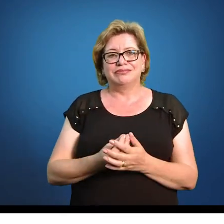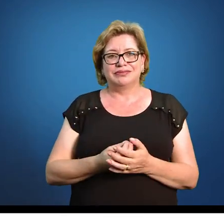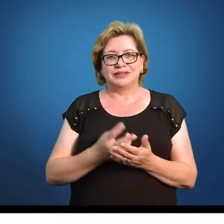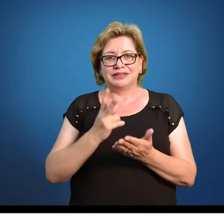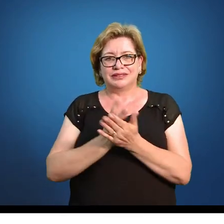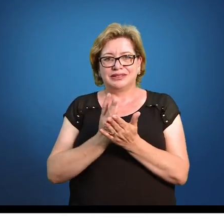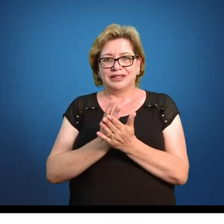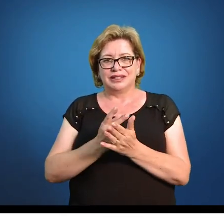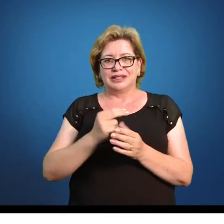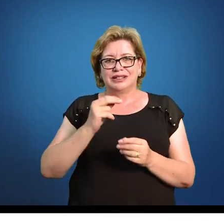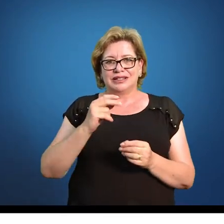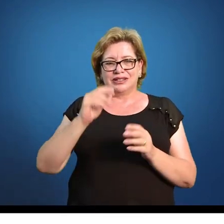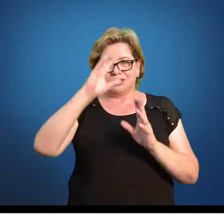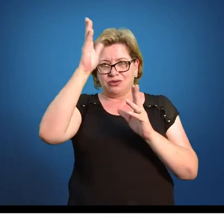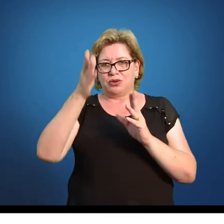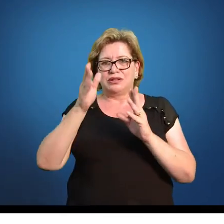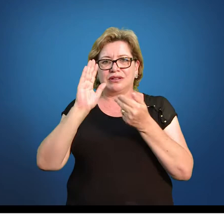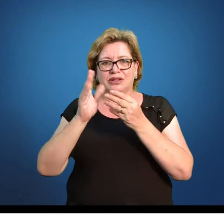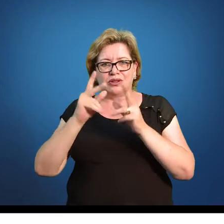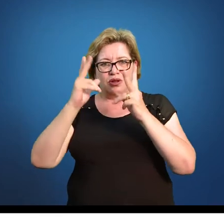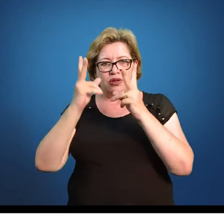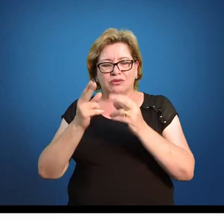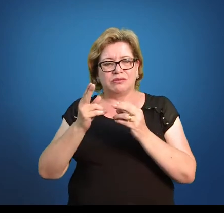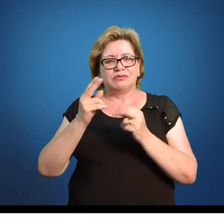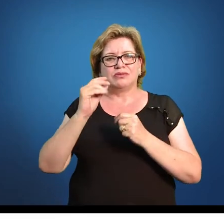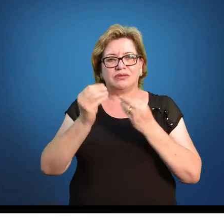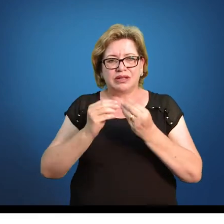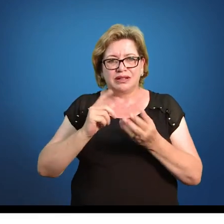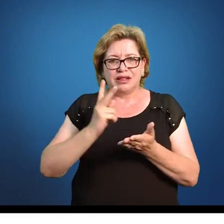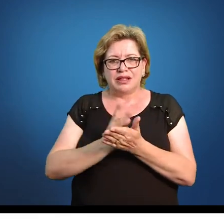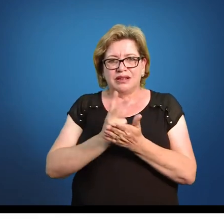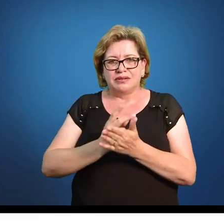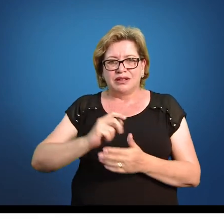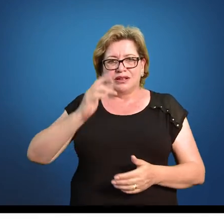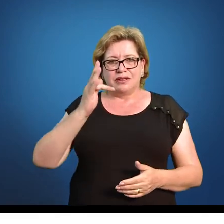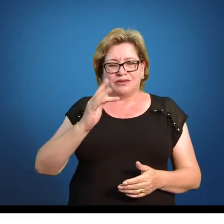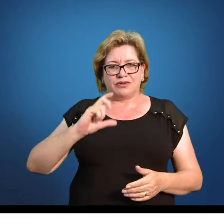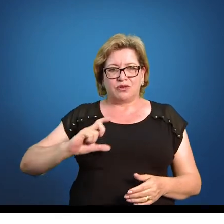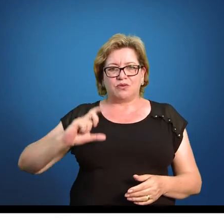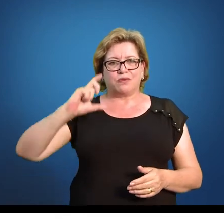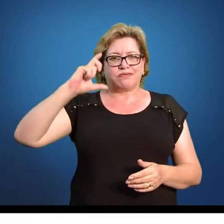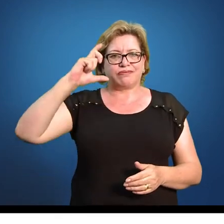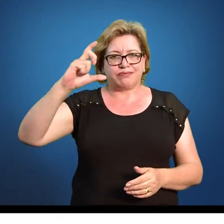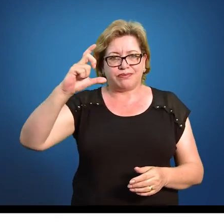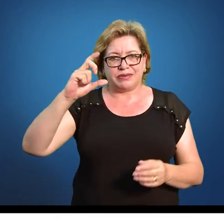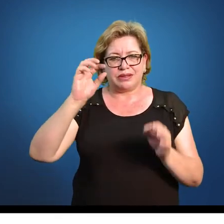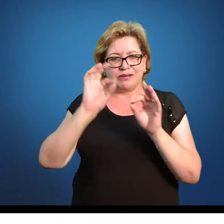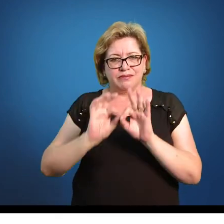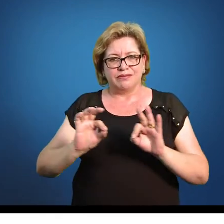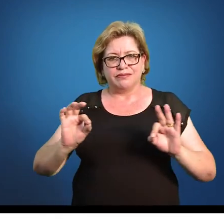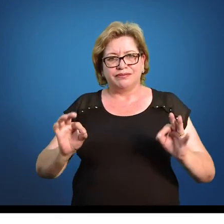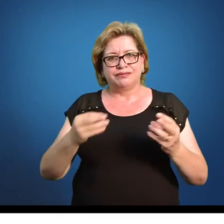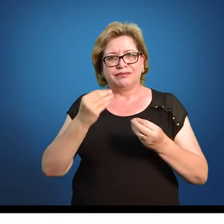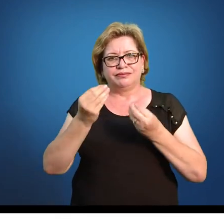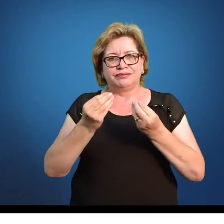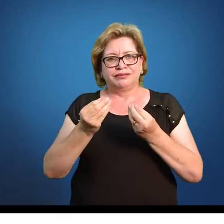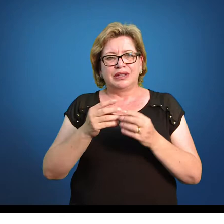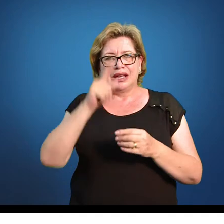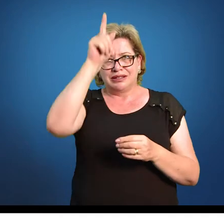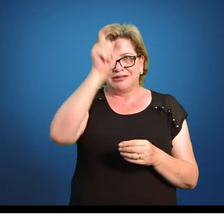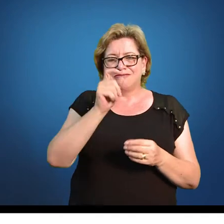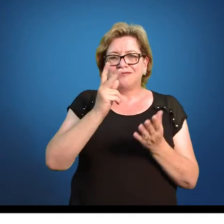Normalmente, aqui, eu escrevi todos ali do mesmo jeito, mas eu coloco um F minúsculo. Então, aqui, é bastante comum a gente ter só um FI.